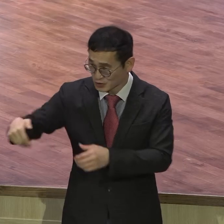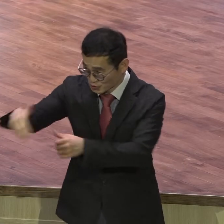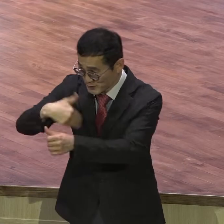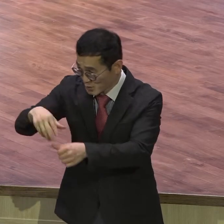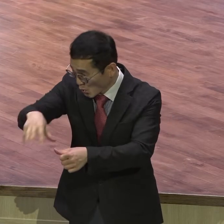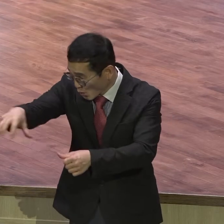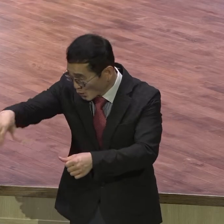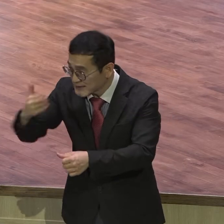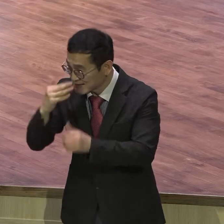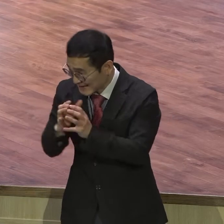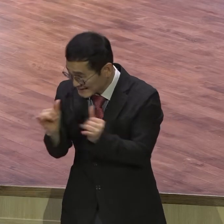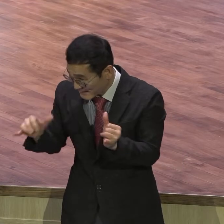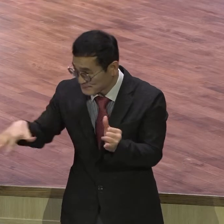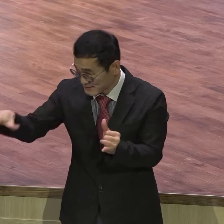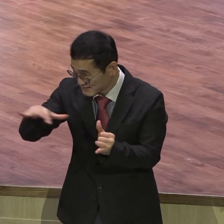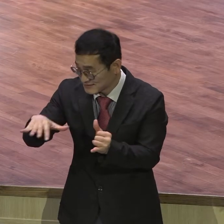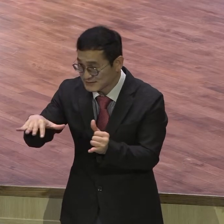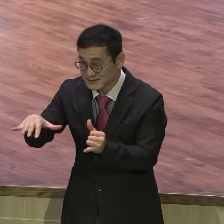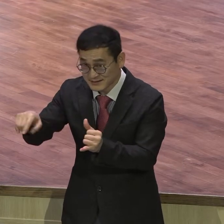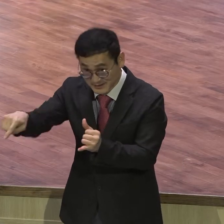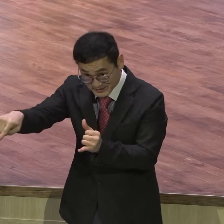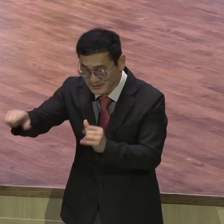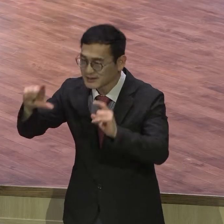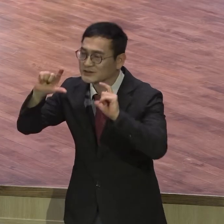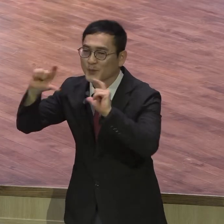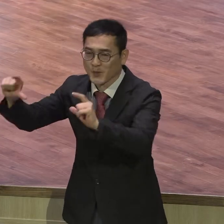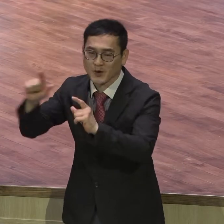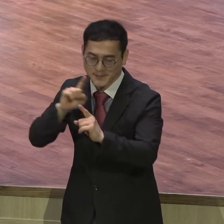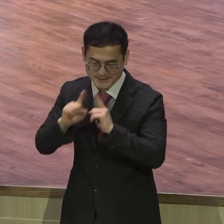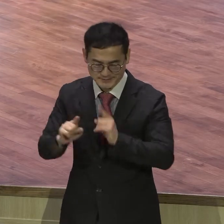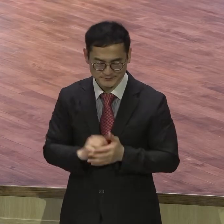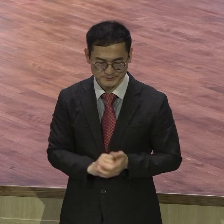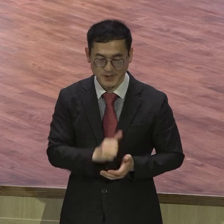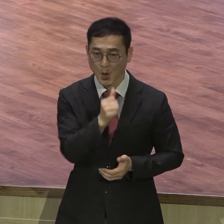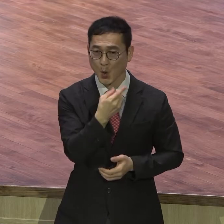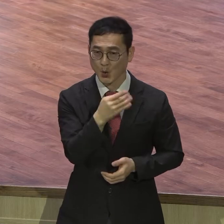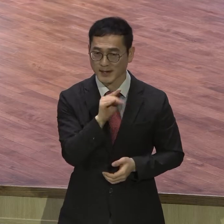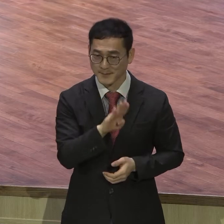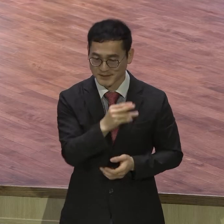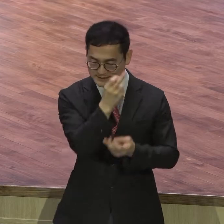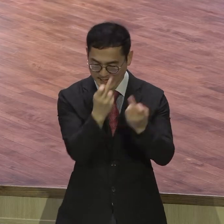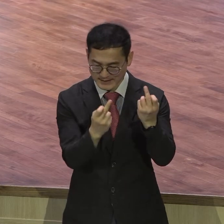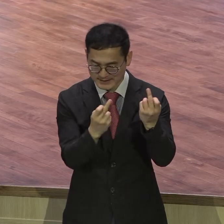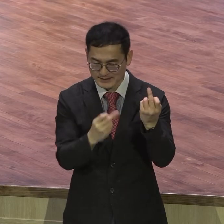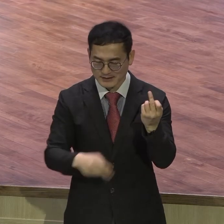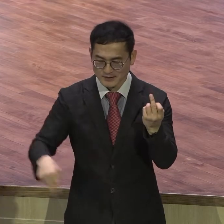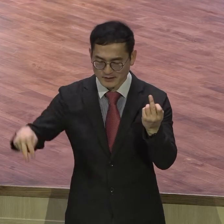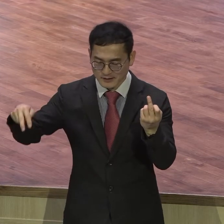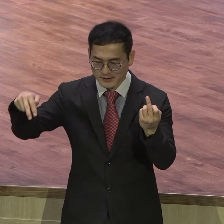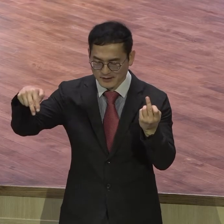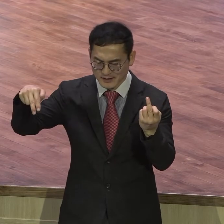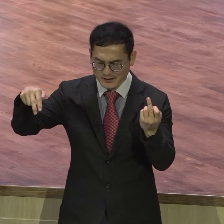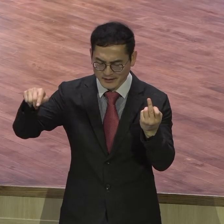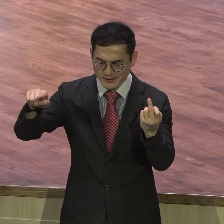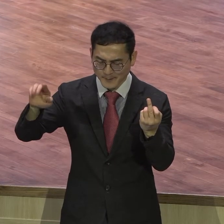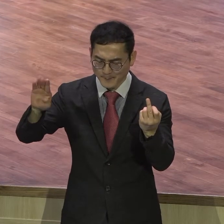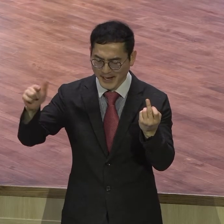선포한 말씀이느라 호랩산에서 세일산을 지나 가레스파냐까지 열 하루길이었더라.